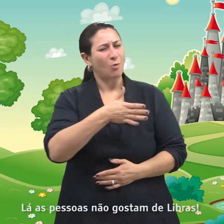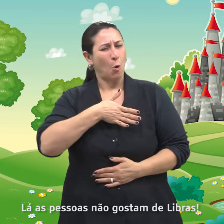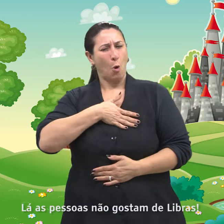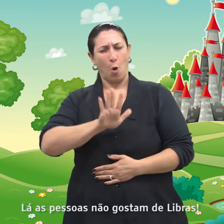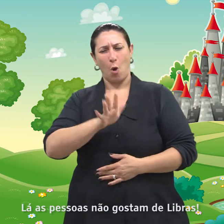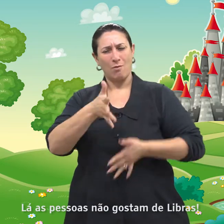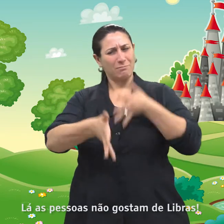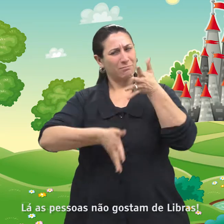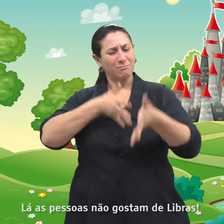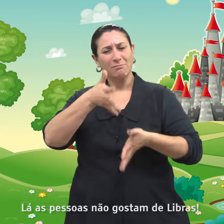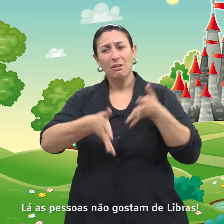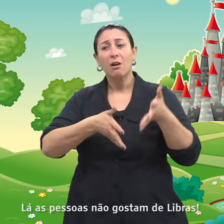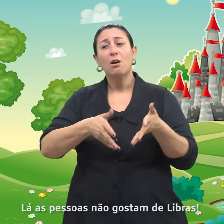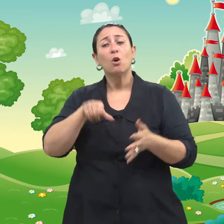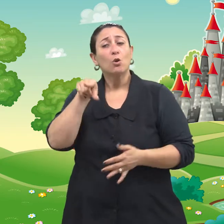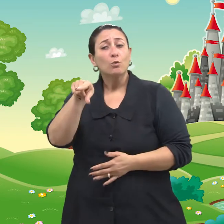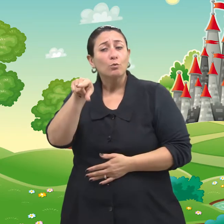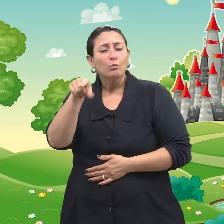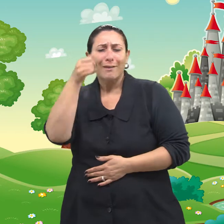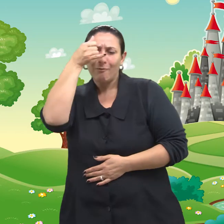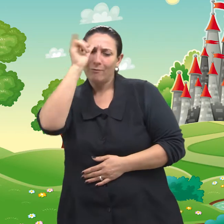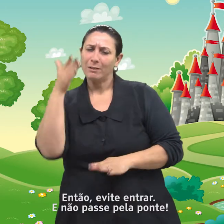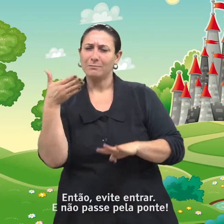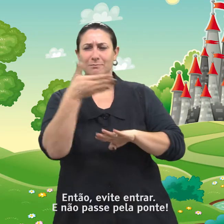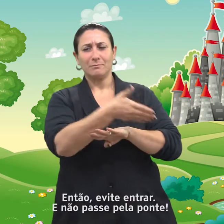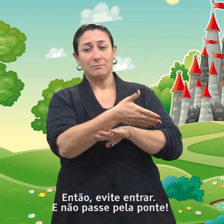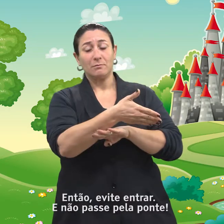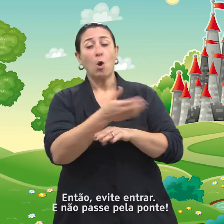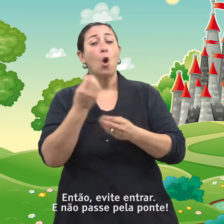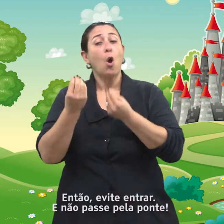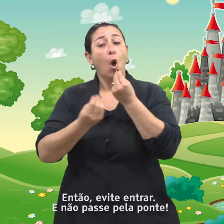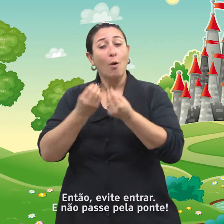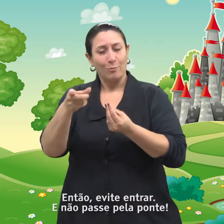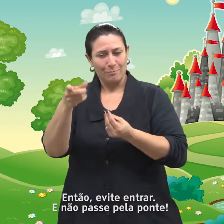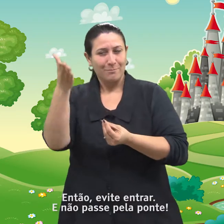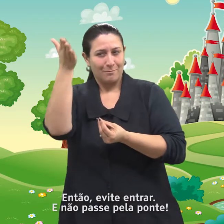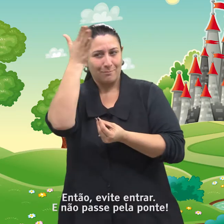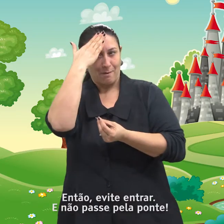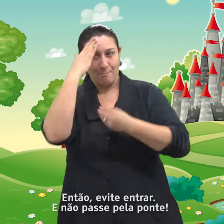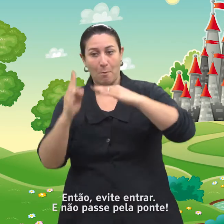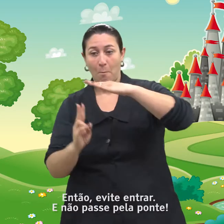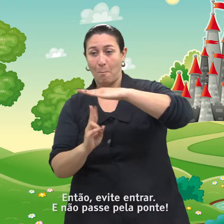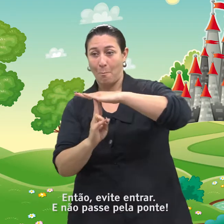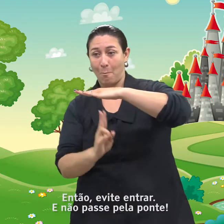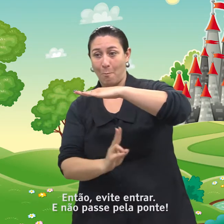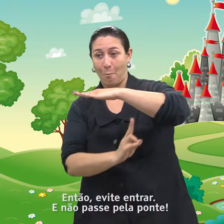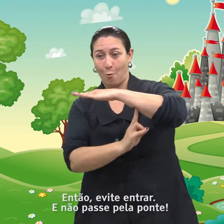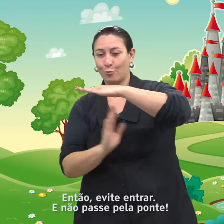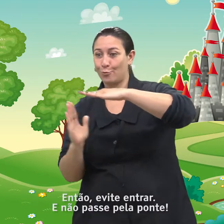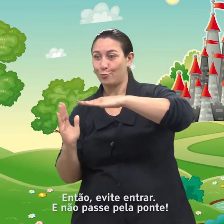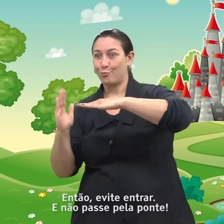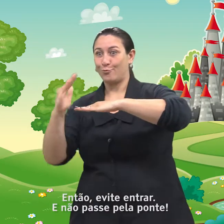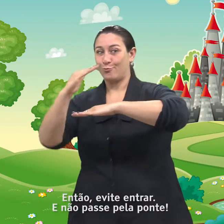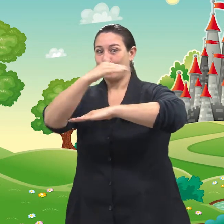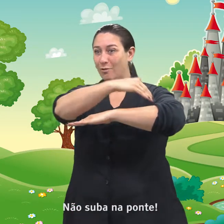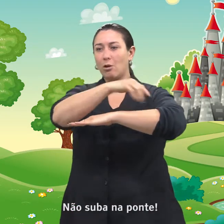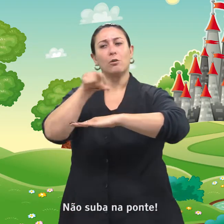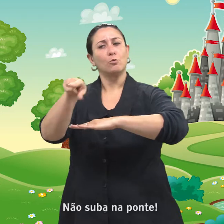não gostam de libras. Então evite entrar e não passe pela ponte. Não